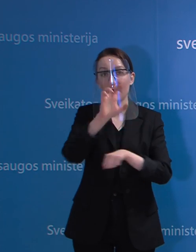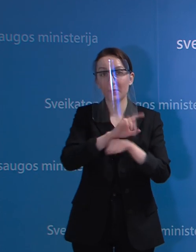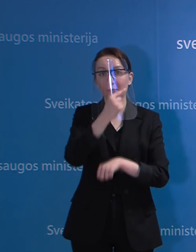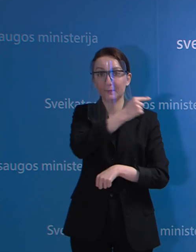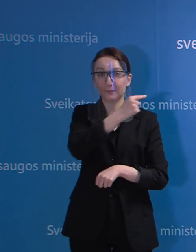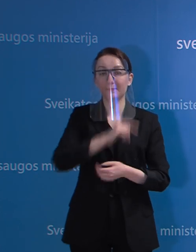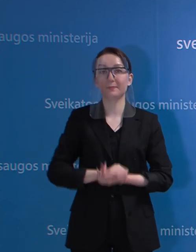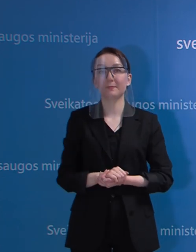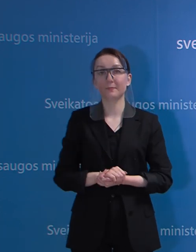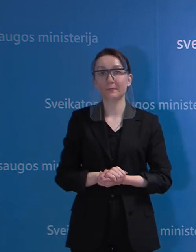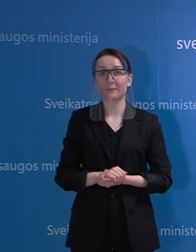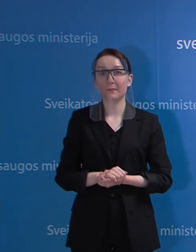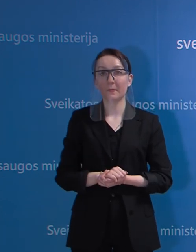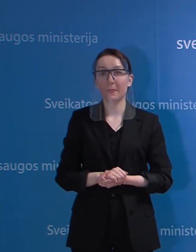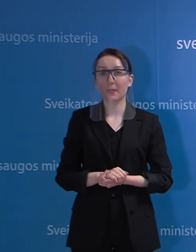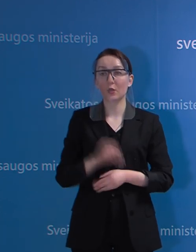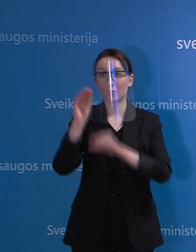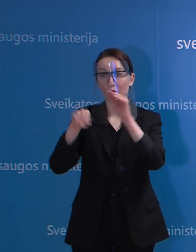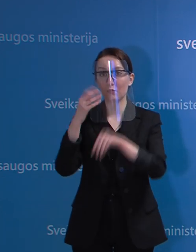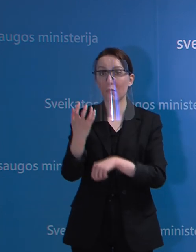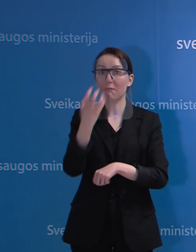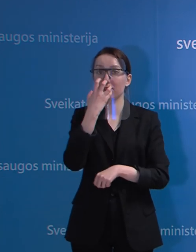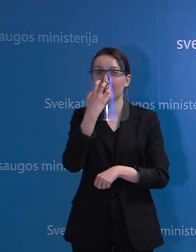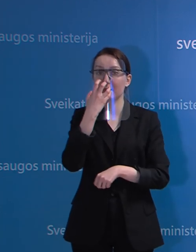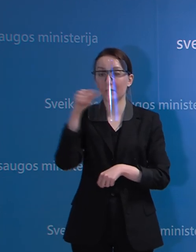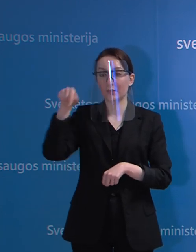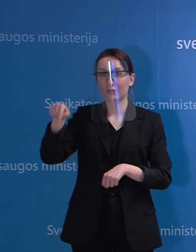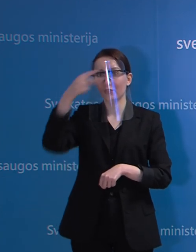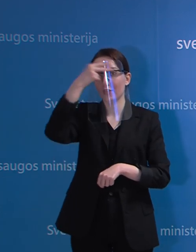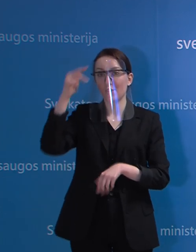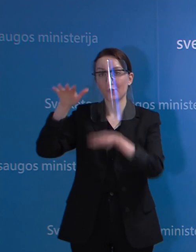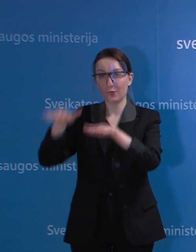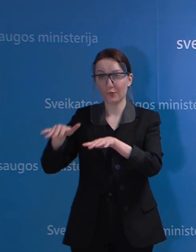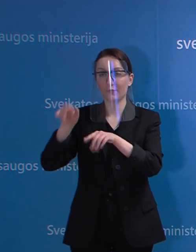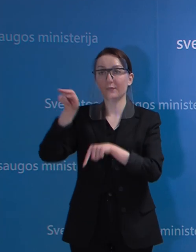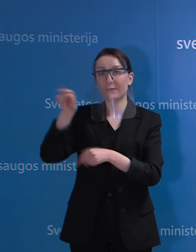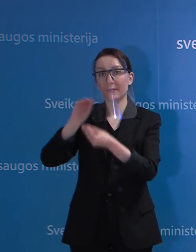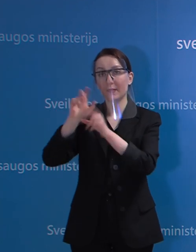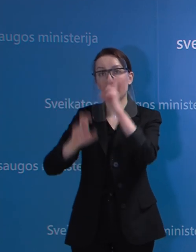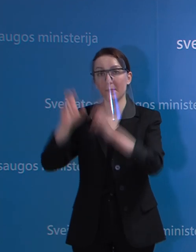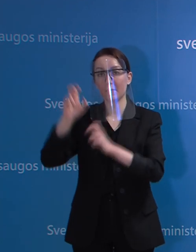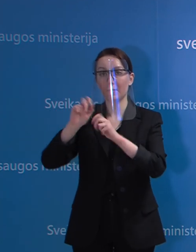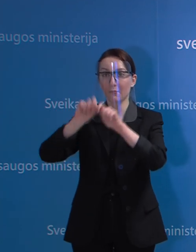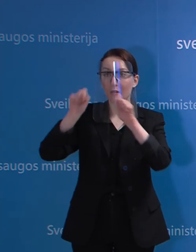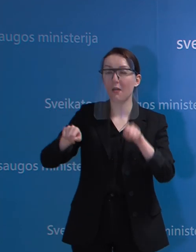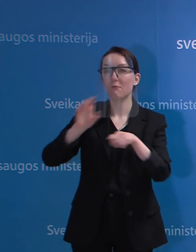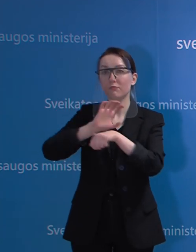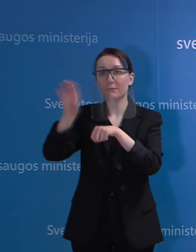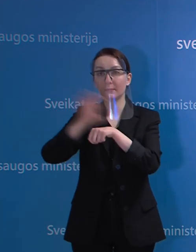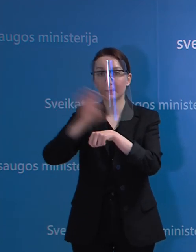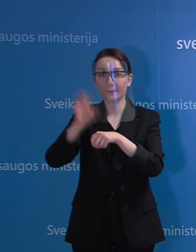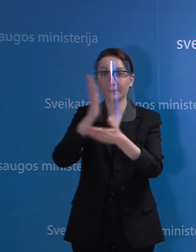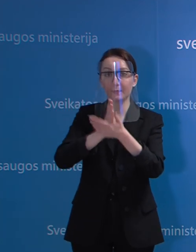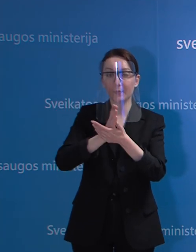buvo sukurtas, pagamintas šitoje gamykloje ir jis jau yra pradedamas gaminti. Tai